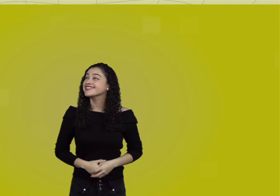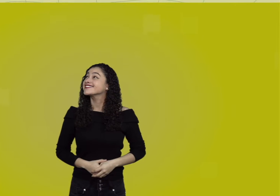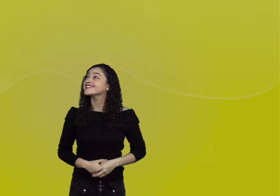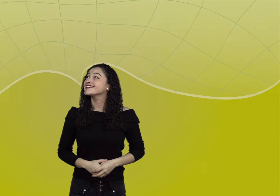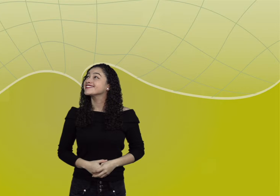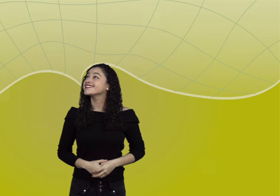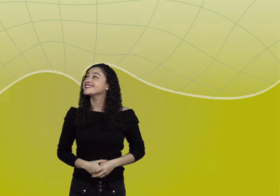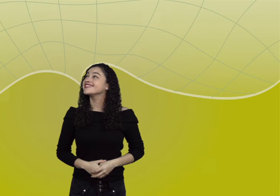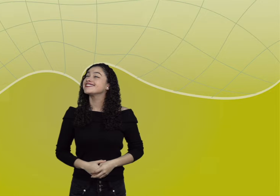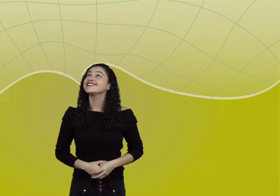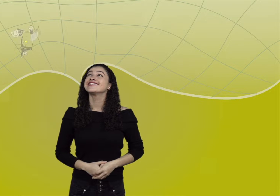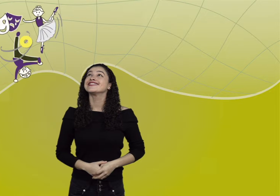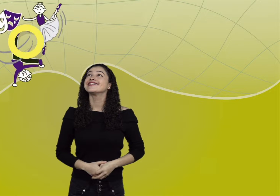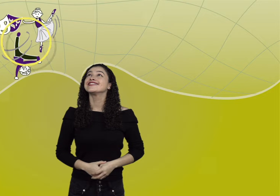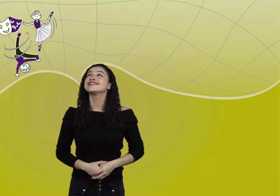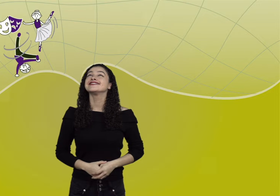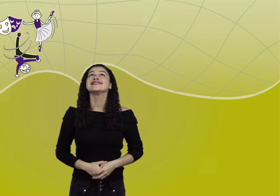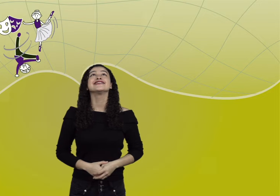variedad de lenguajes, como lo son